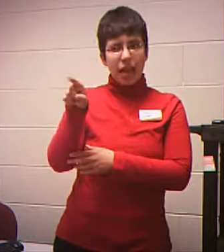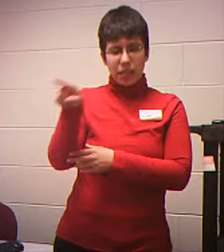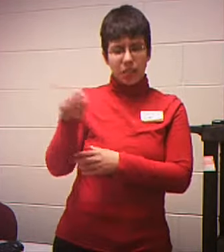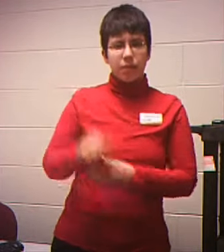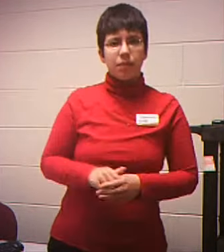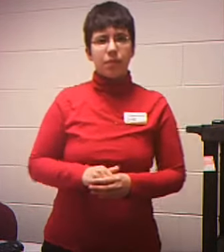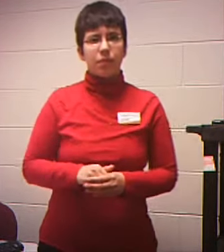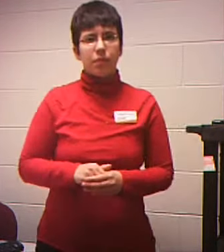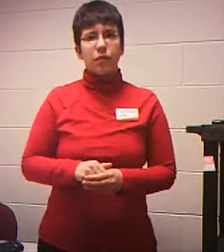Next